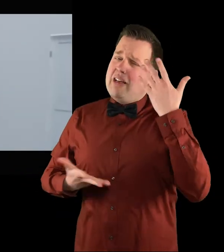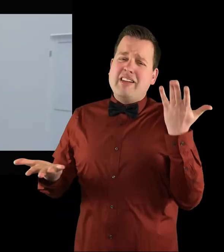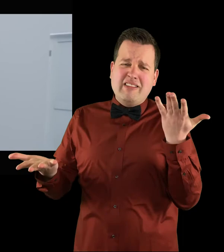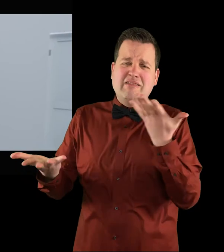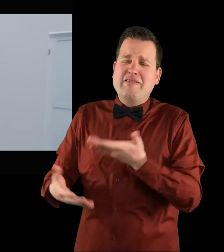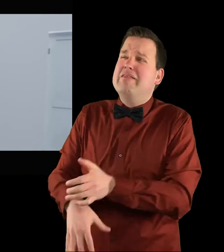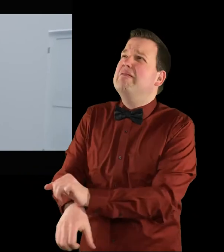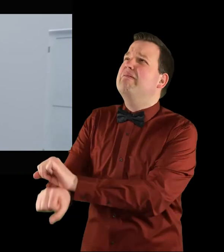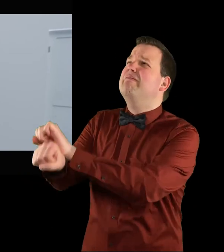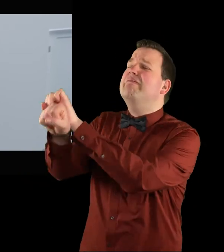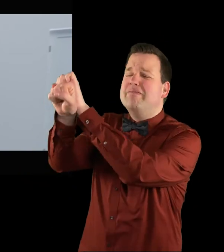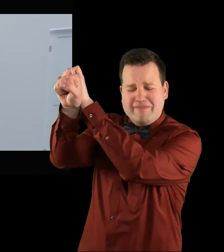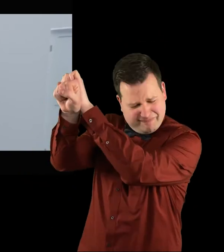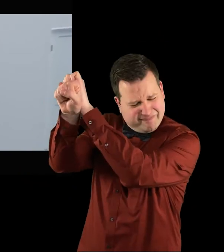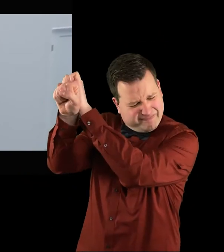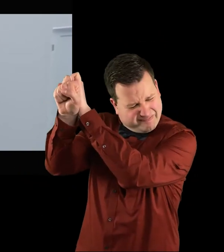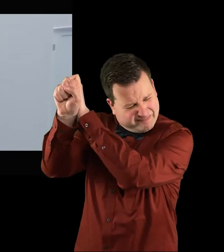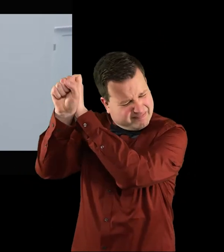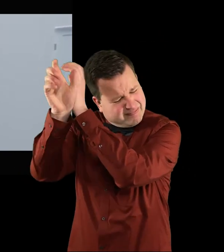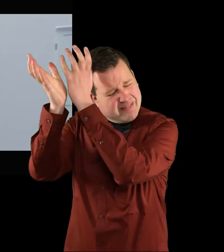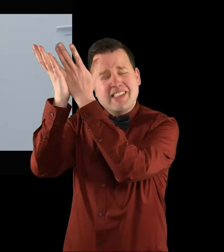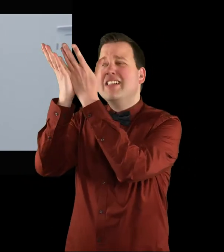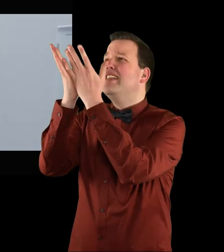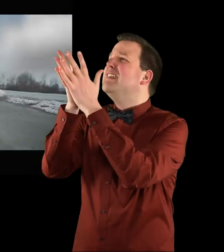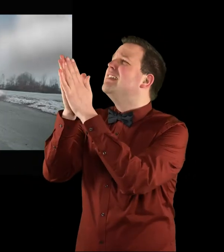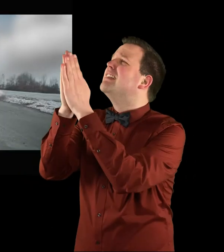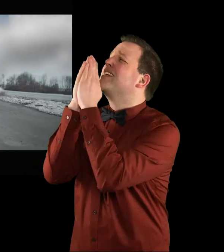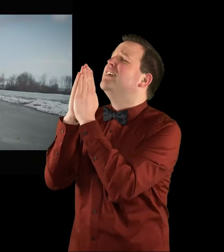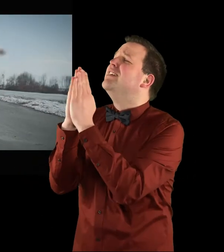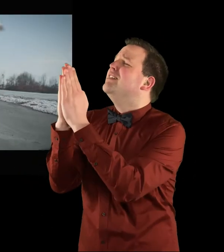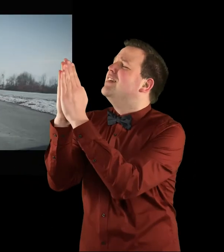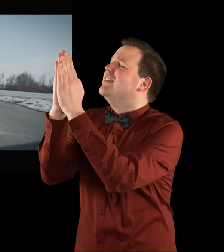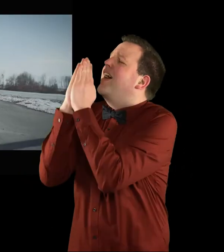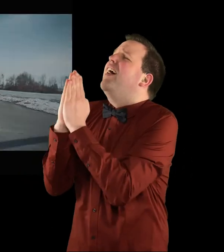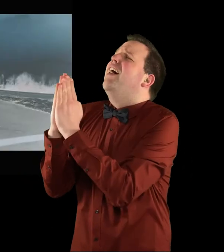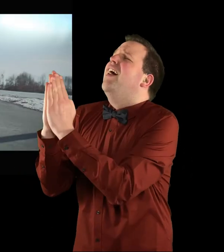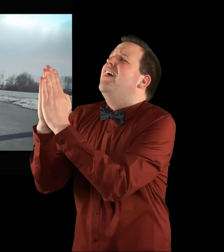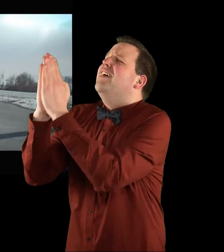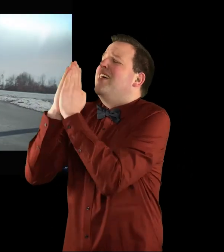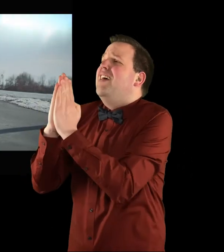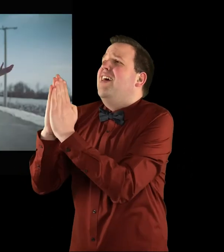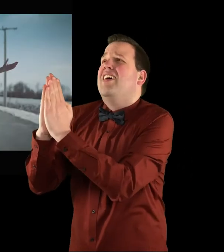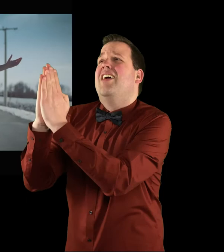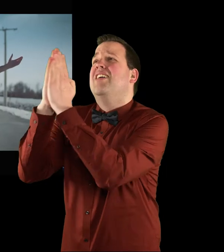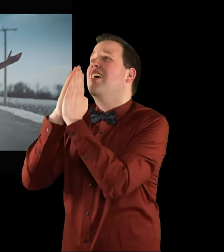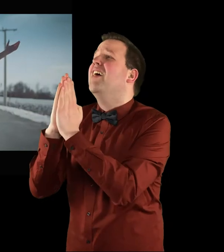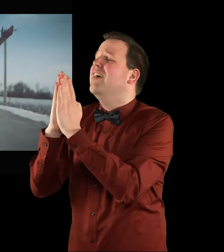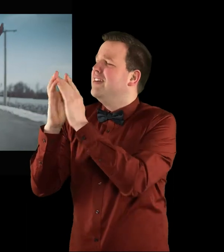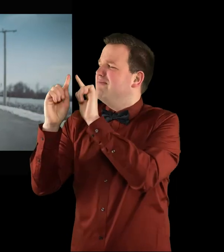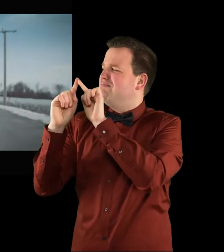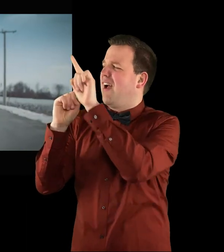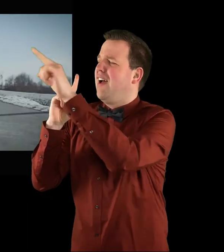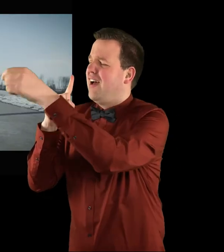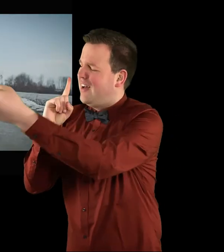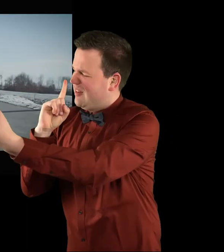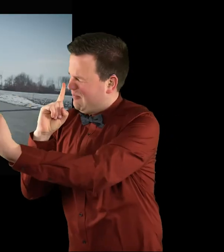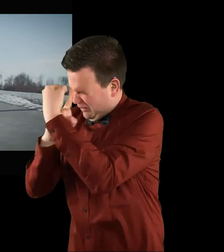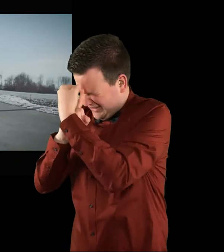Fajtore janë Zotë i nuk ma faljë Bota mbi